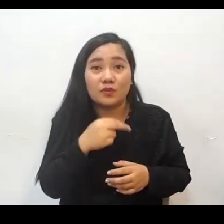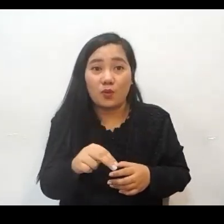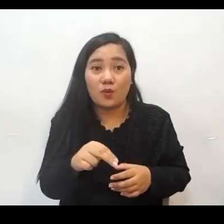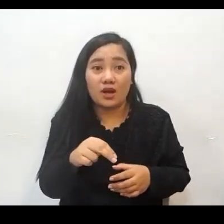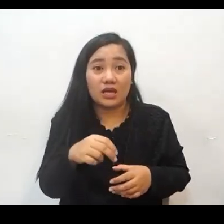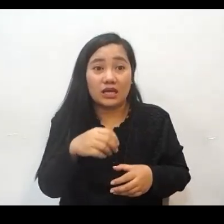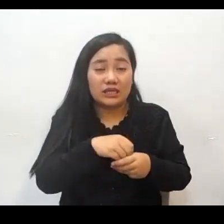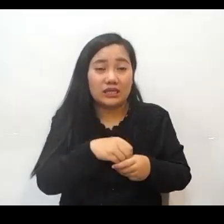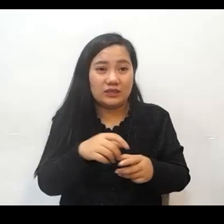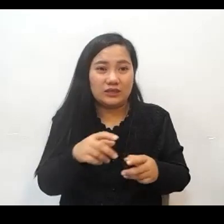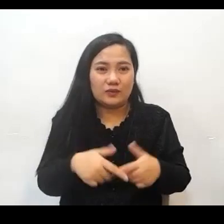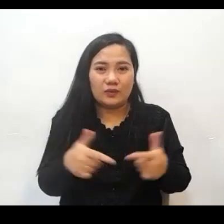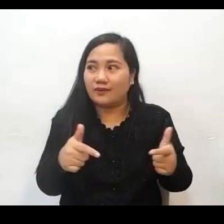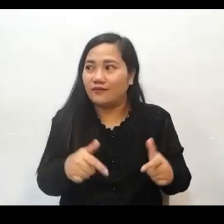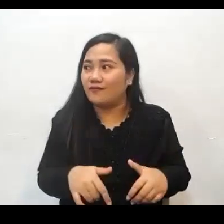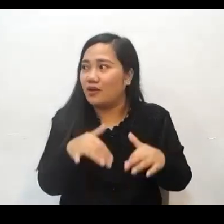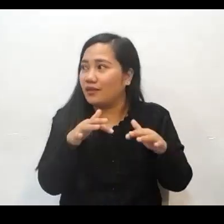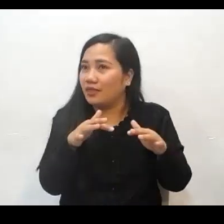Kaya halimbawa po ito yung dagat.